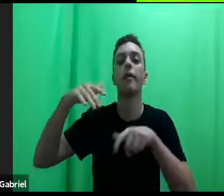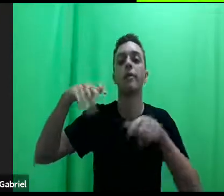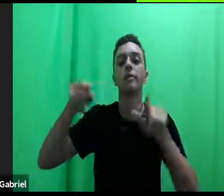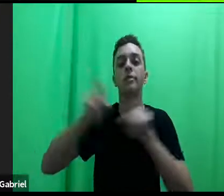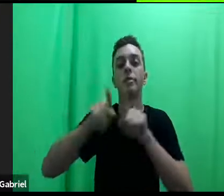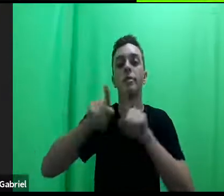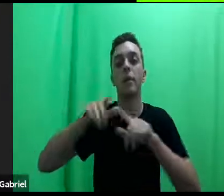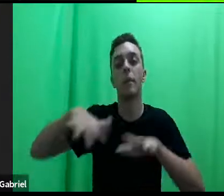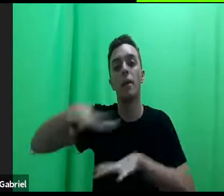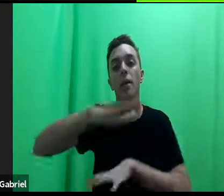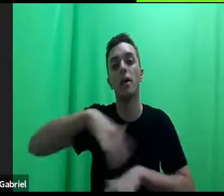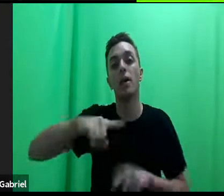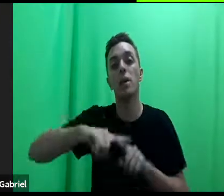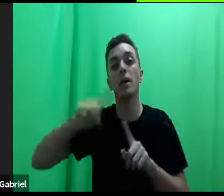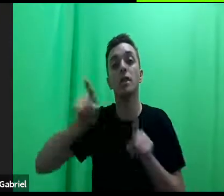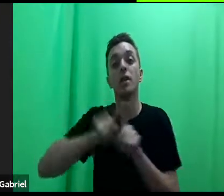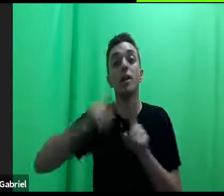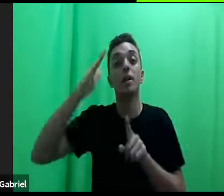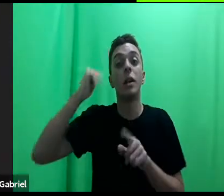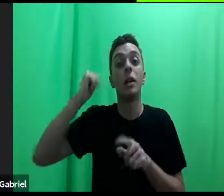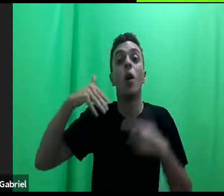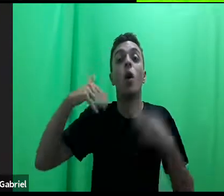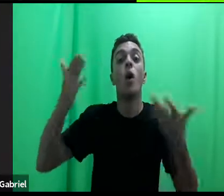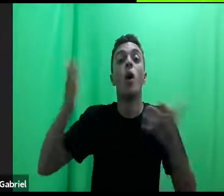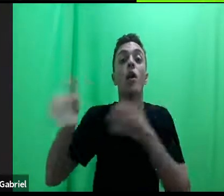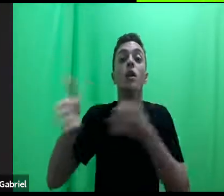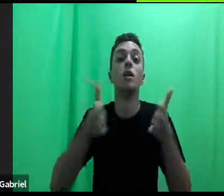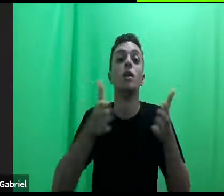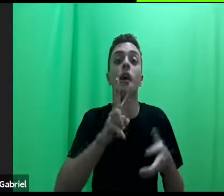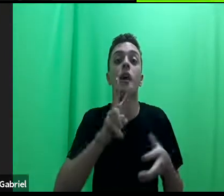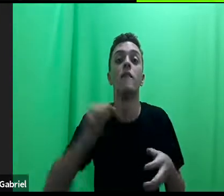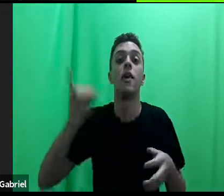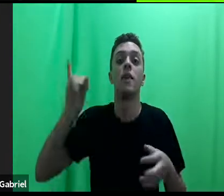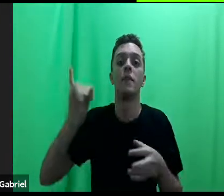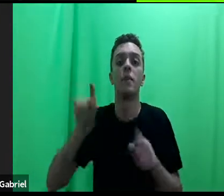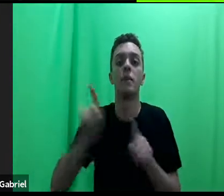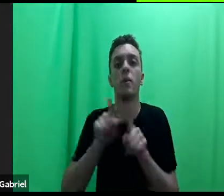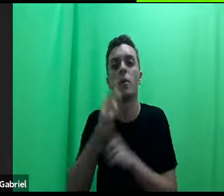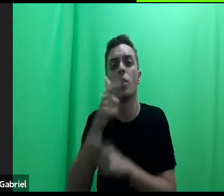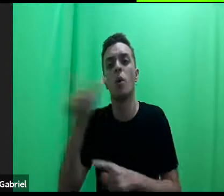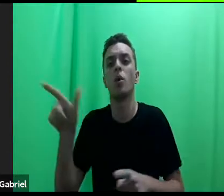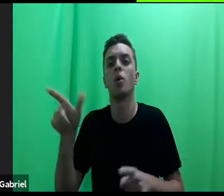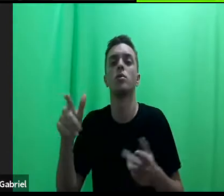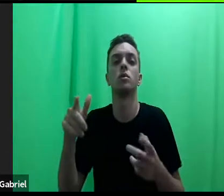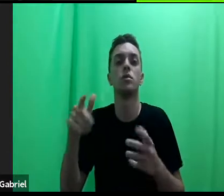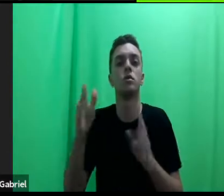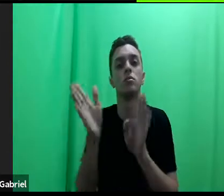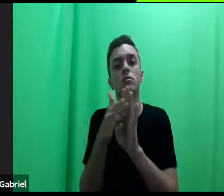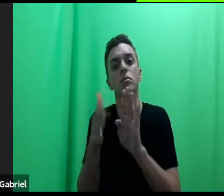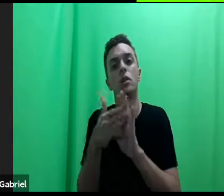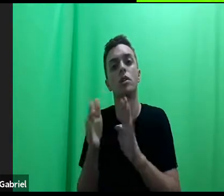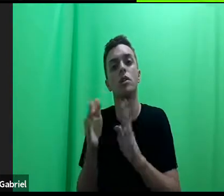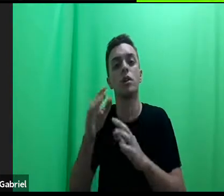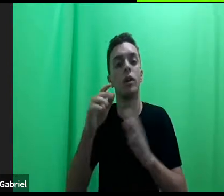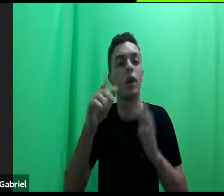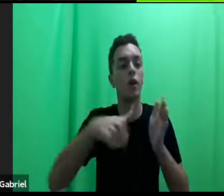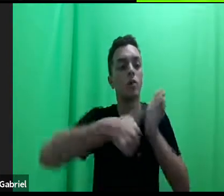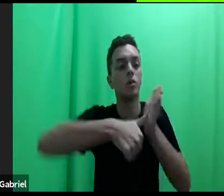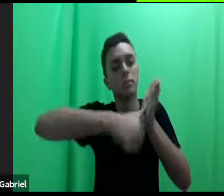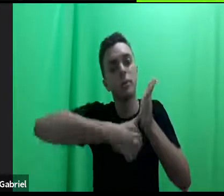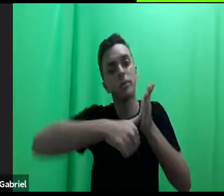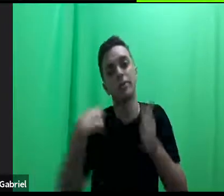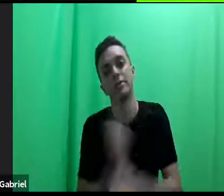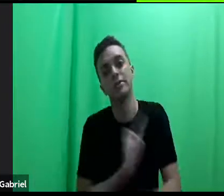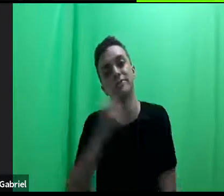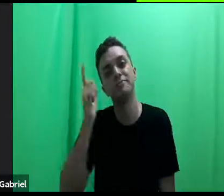também saber que rumo vocês querem dar e, outro lado, a documentação para vocês conseguirem manobrar,